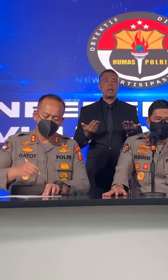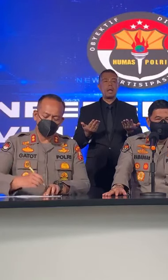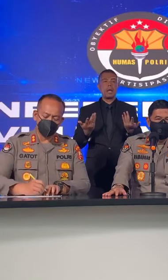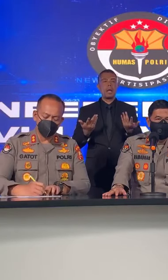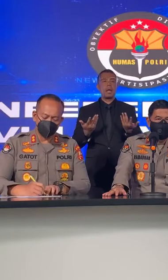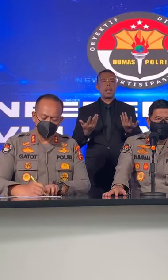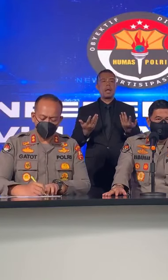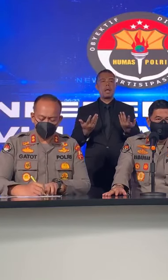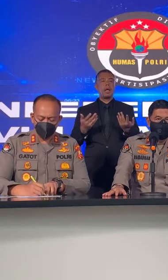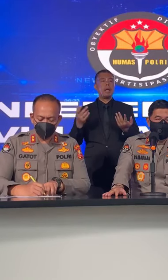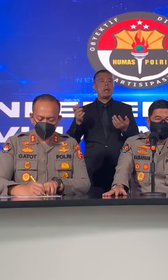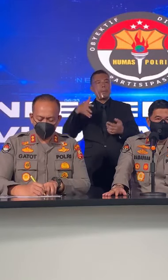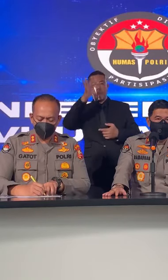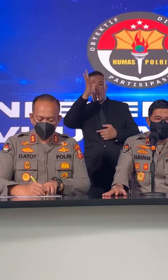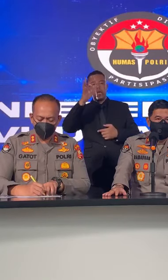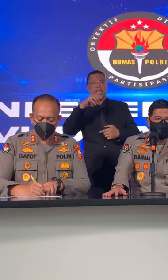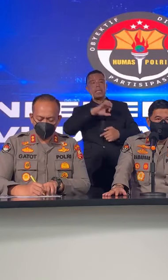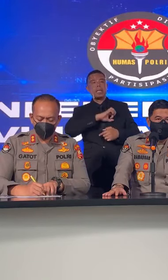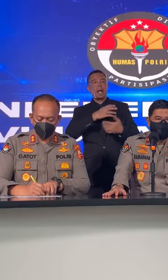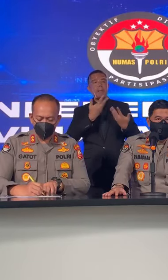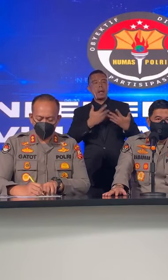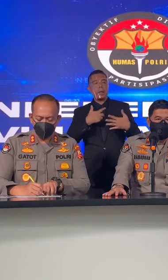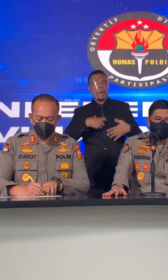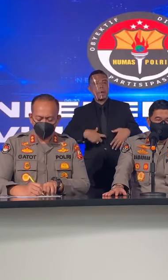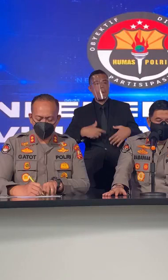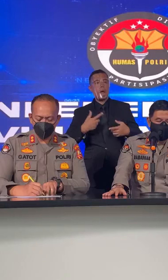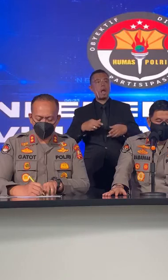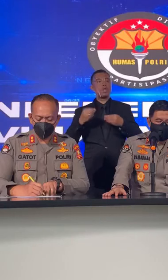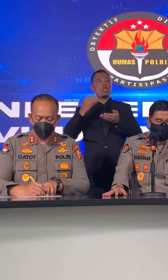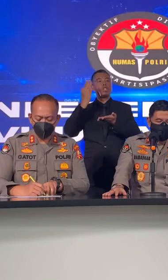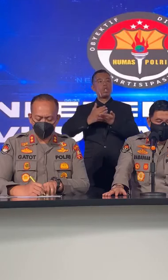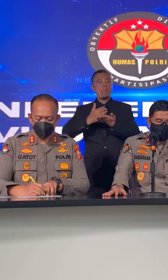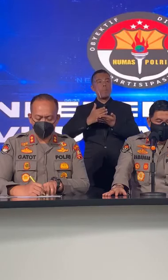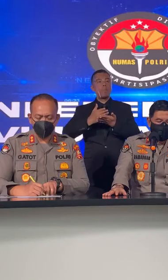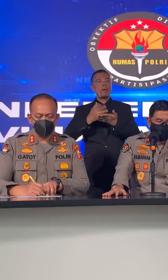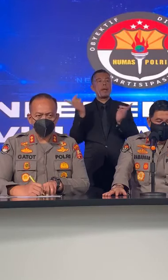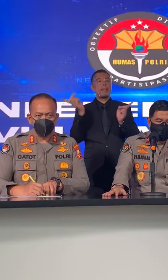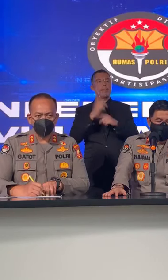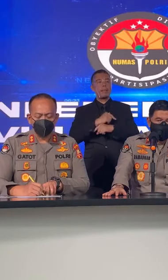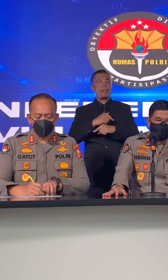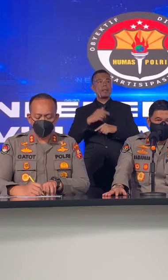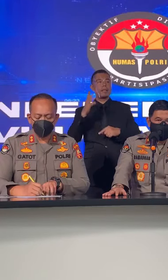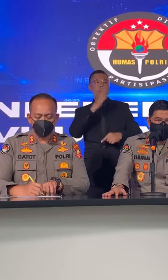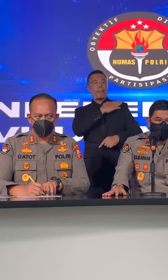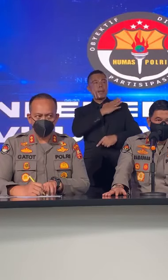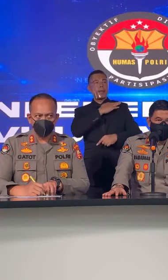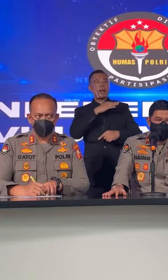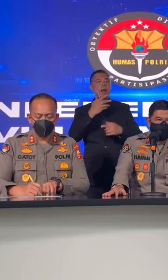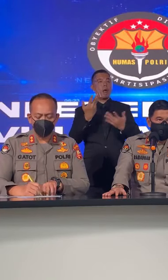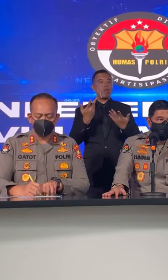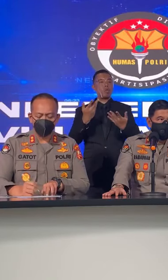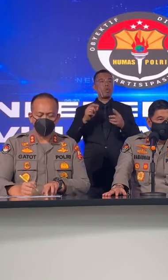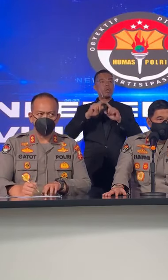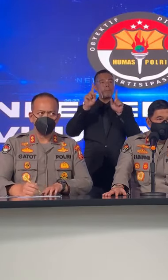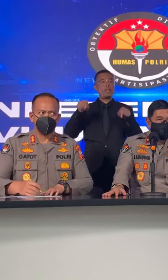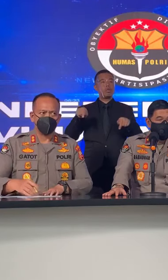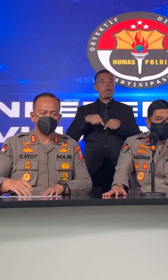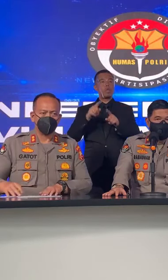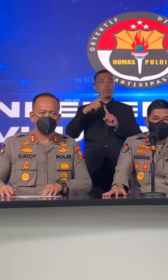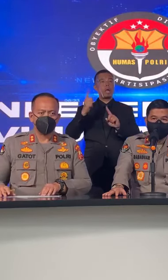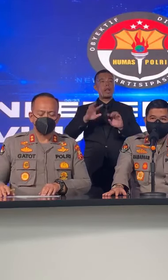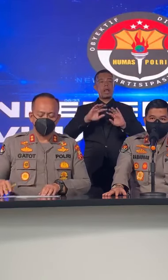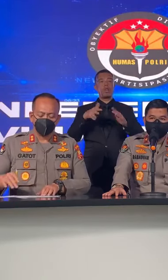Tanggapan Atau Indah Lanjutnya Apakah Akan Diberantikan Atau Bagaimana Atau Dizinkan Dengan Surat Tugas Atau Bagaimana